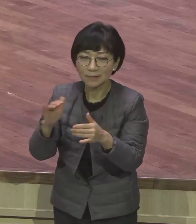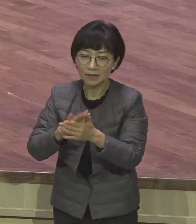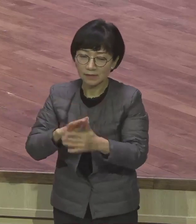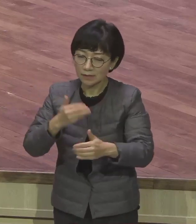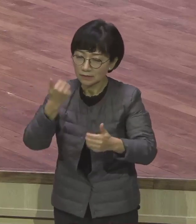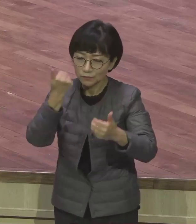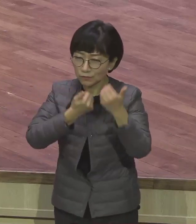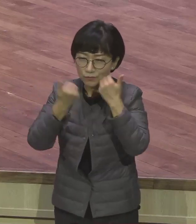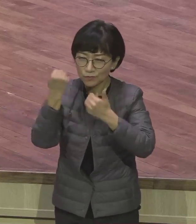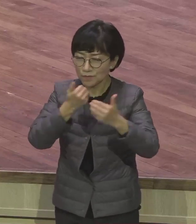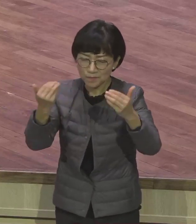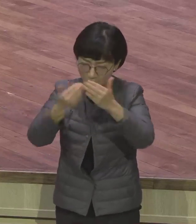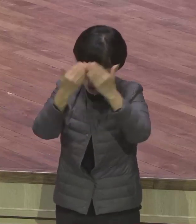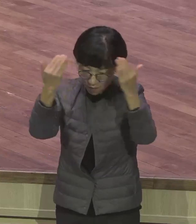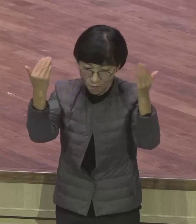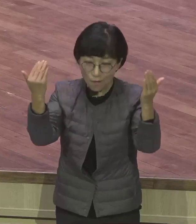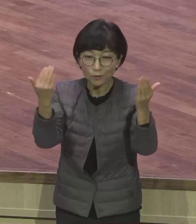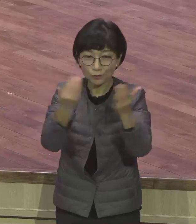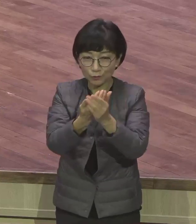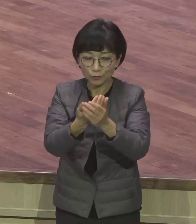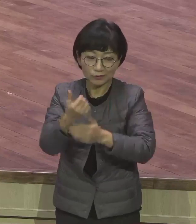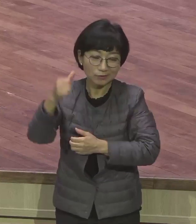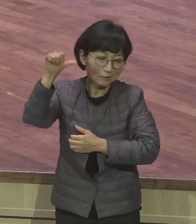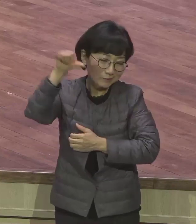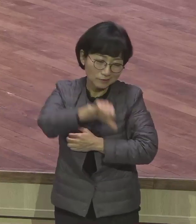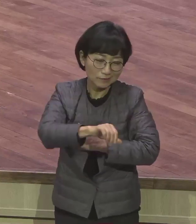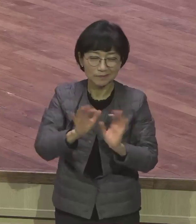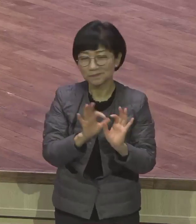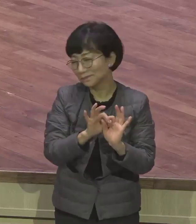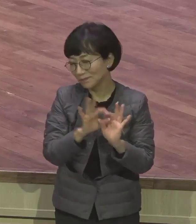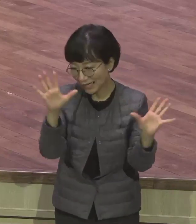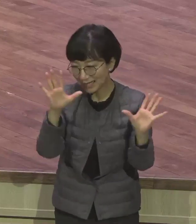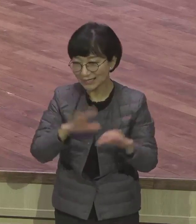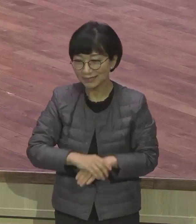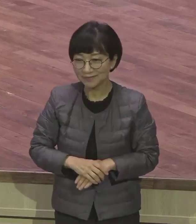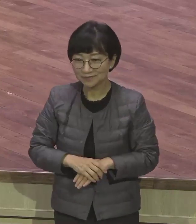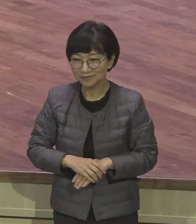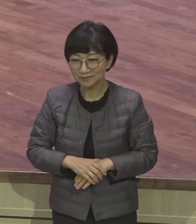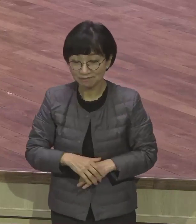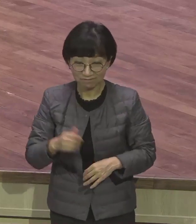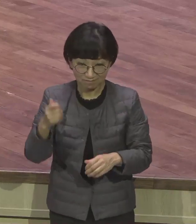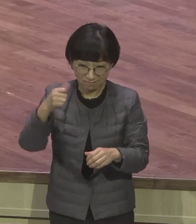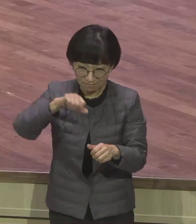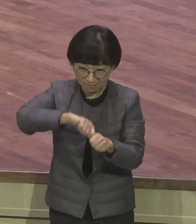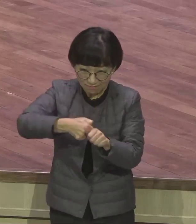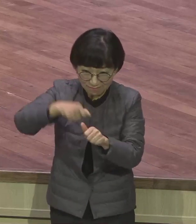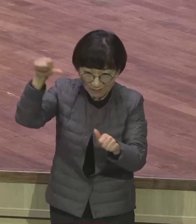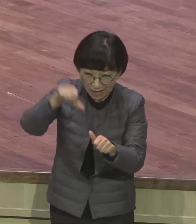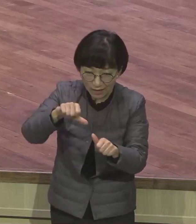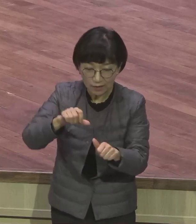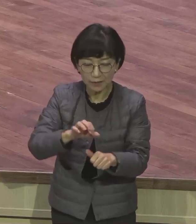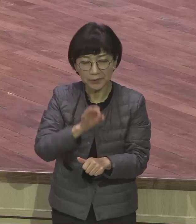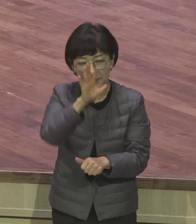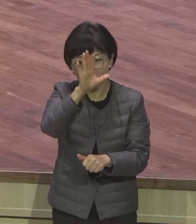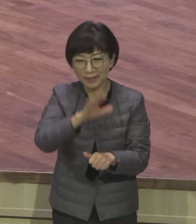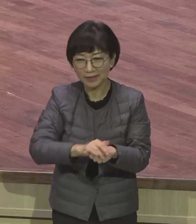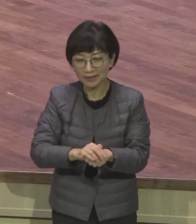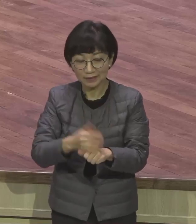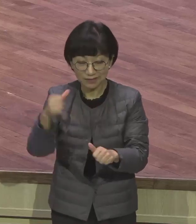누구든지 저주 재앙이 없다 그 말이에요. 재앙이 없어요. 저주가 없어요. 천만 명이 여러분을